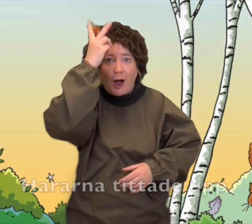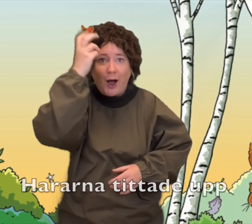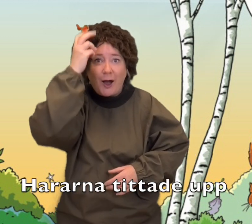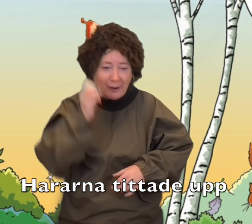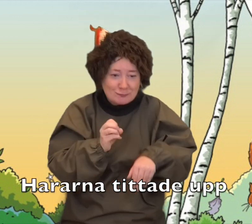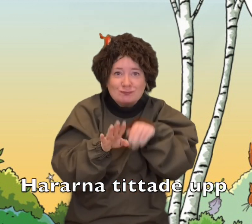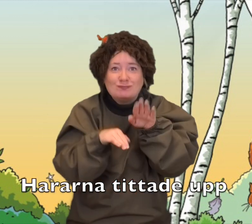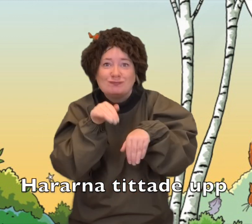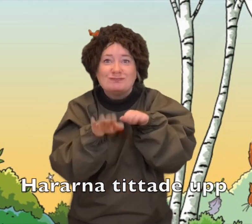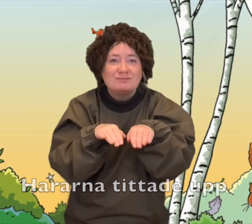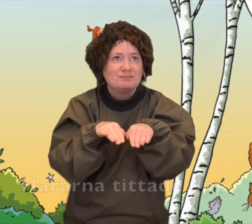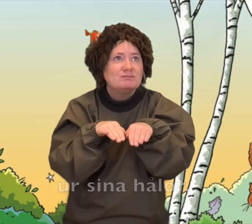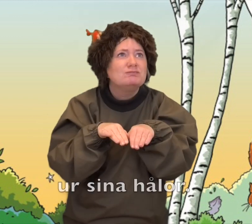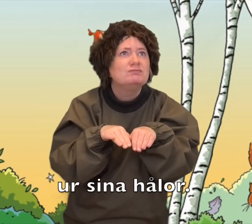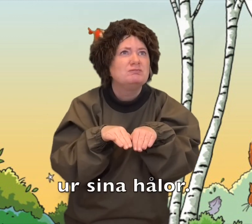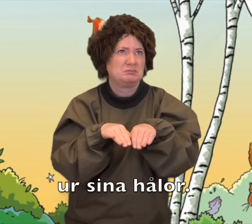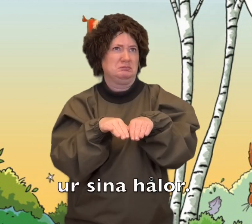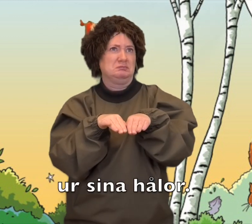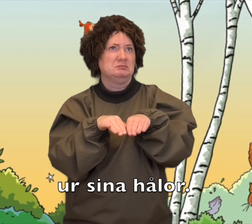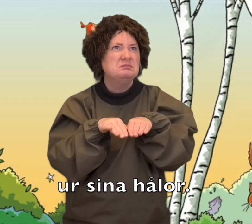Hararna tittade upp ur sina hålor.